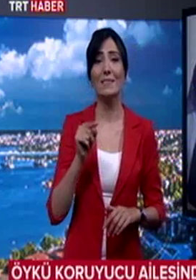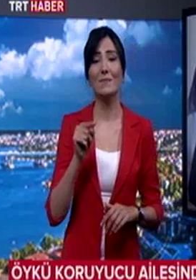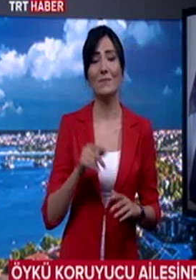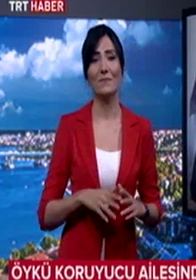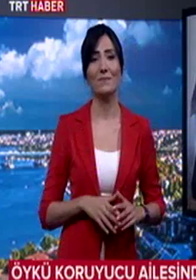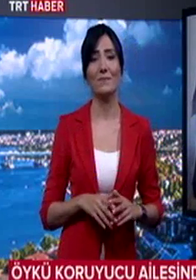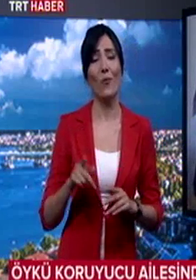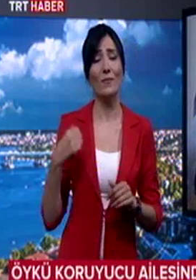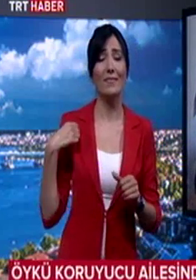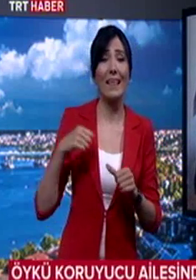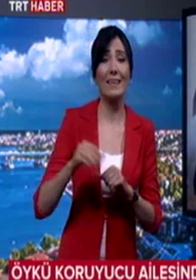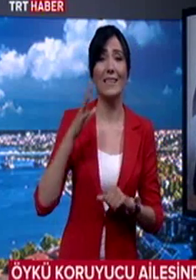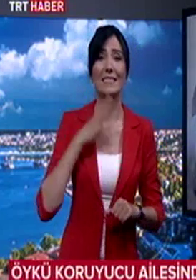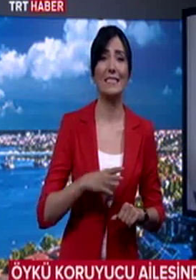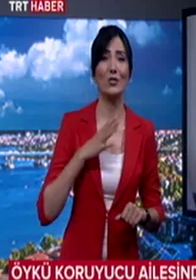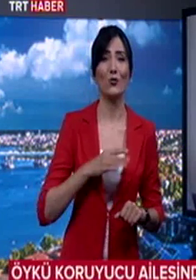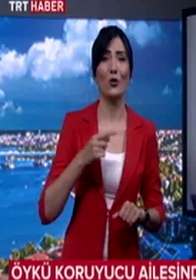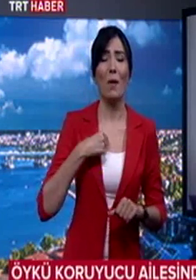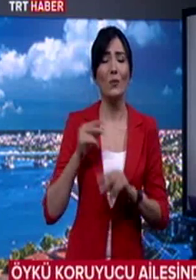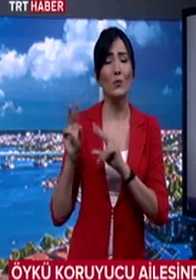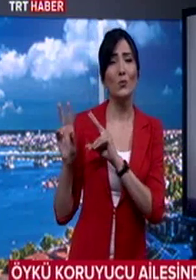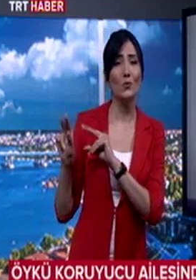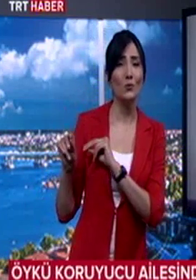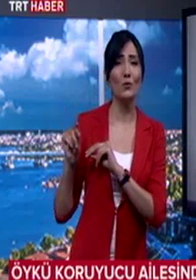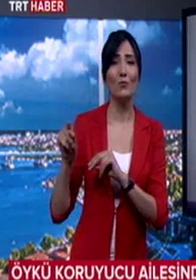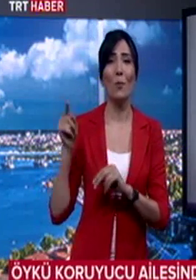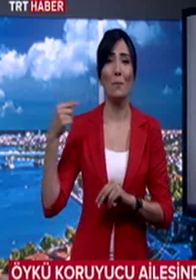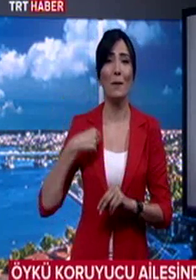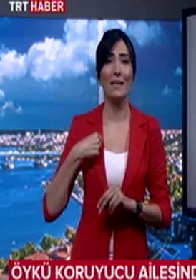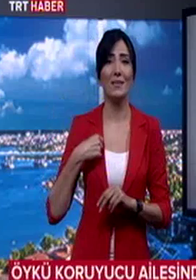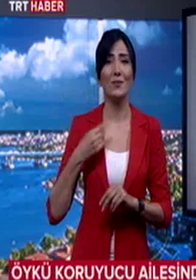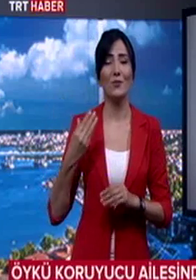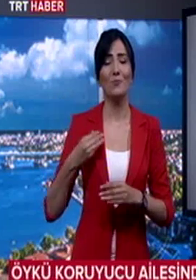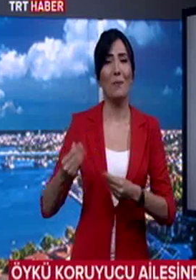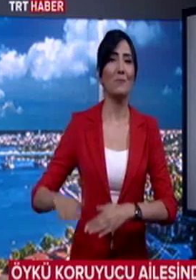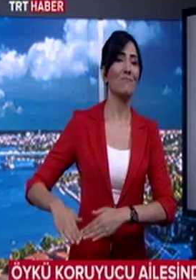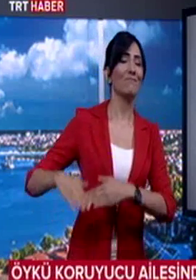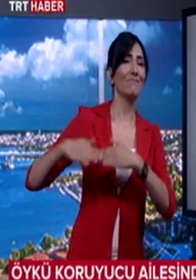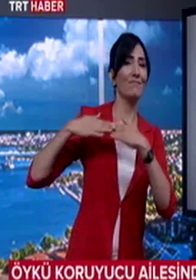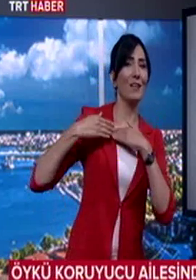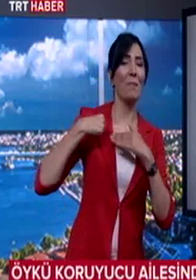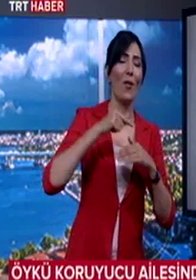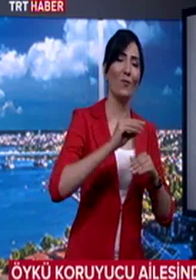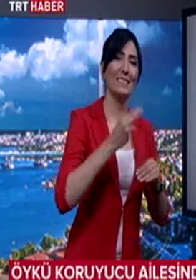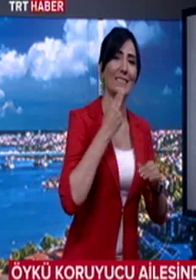Onu geri istiyorum. Ben uyudum da mesela o benim üstümü örterdi. Ben onun üstünü örterdim.